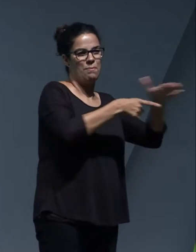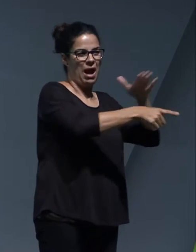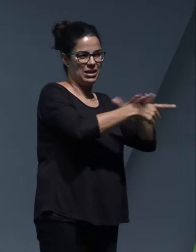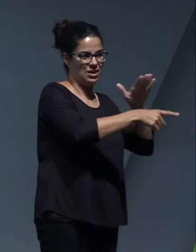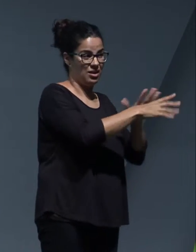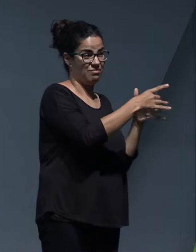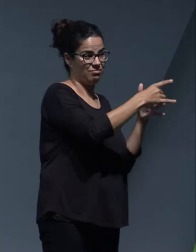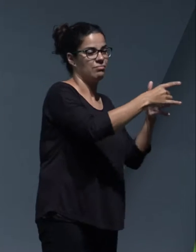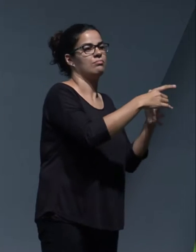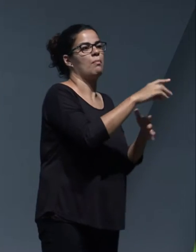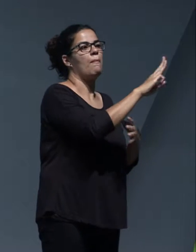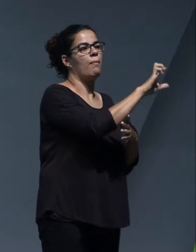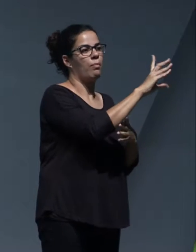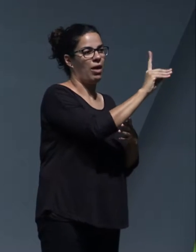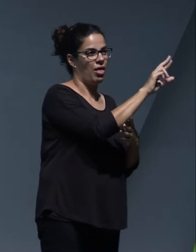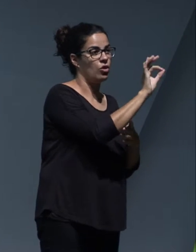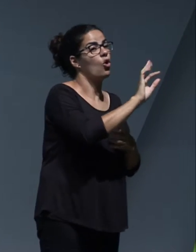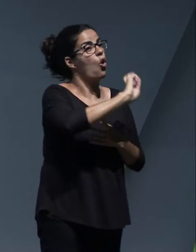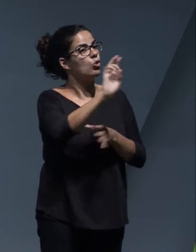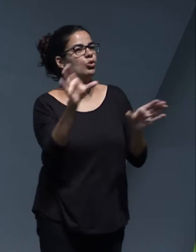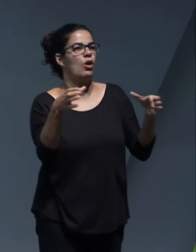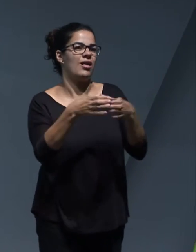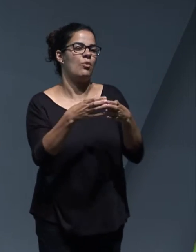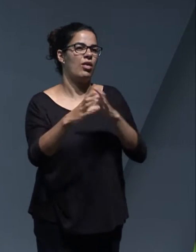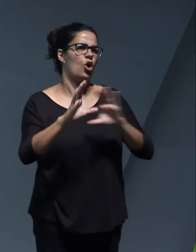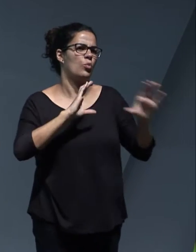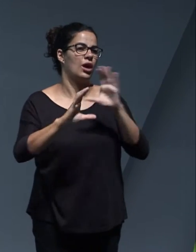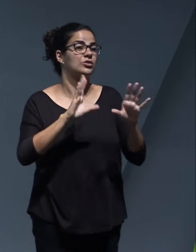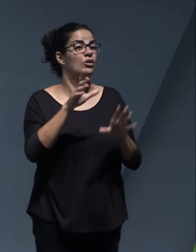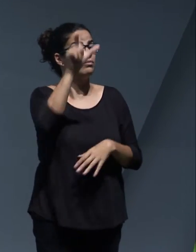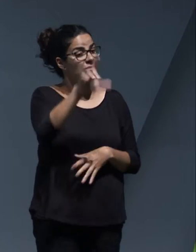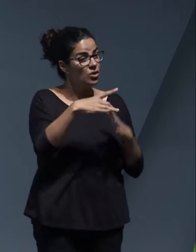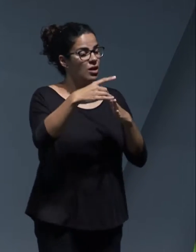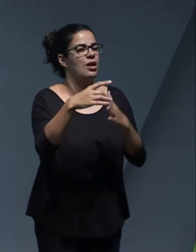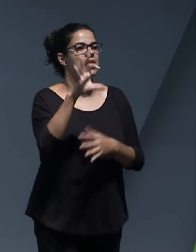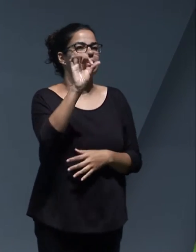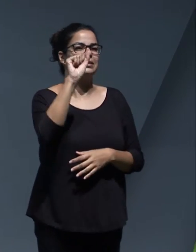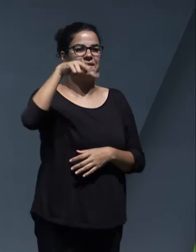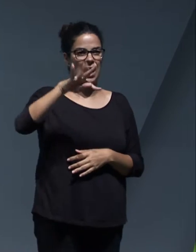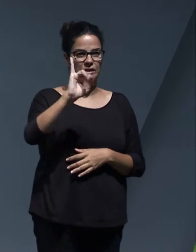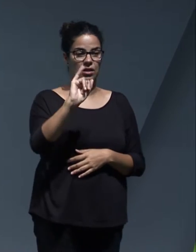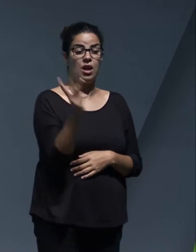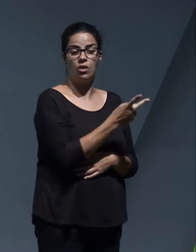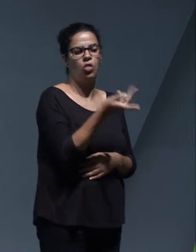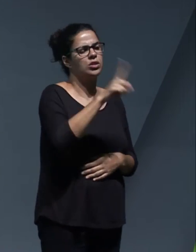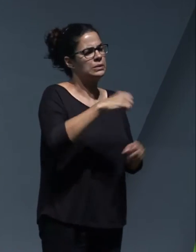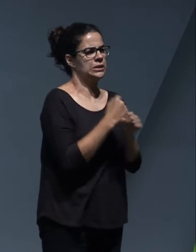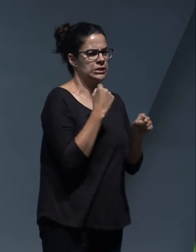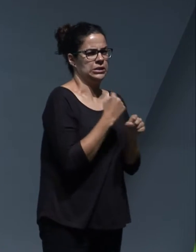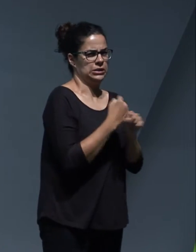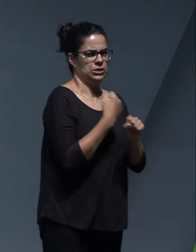equipo de comunicación encabezado por Santi. que también, pues bueno, han hecho un trabajo arduo de poder trasladar hacia el exterior